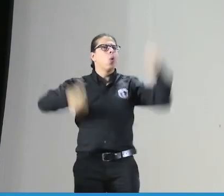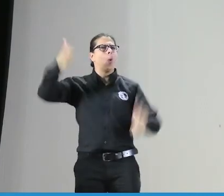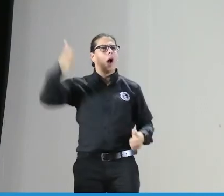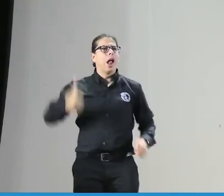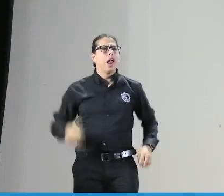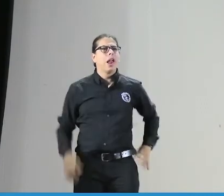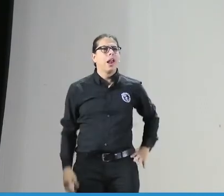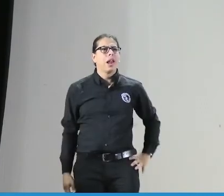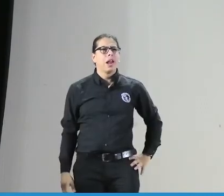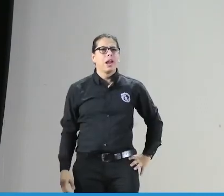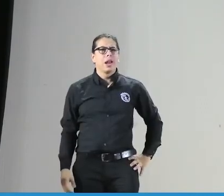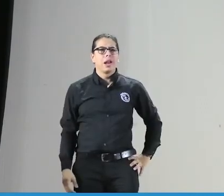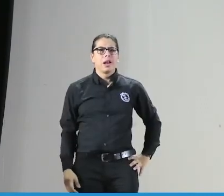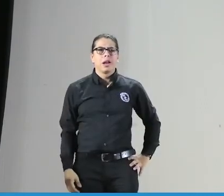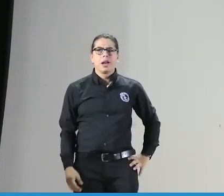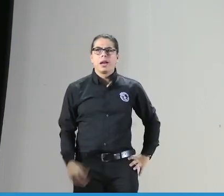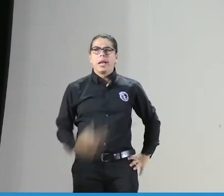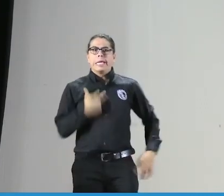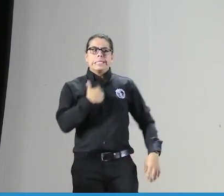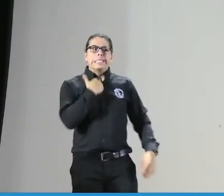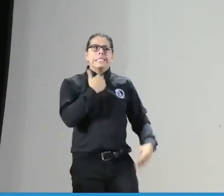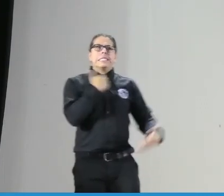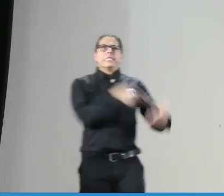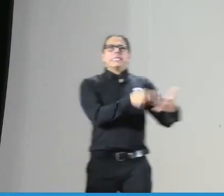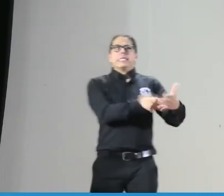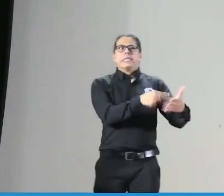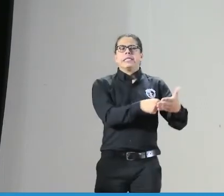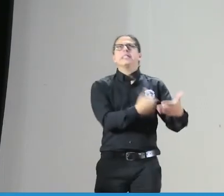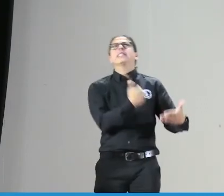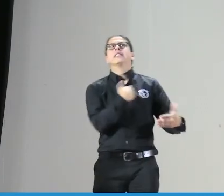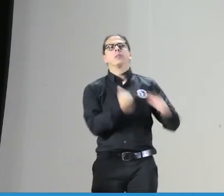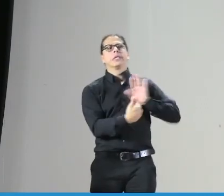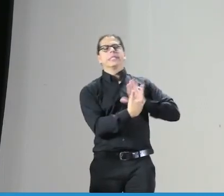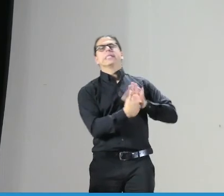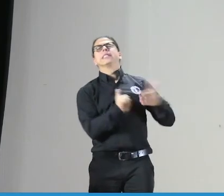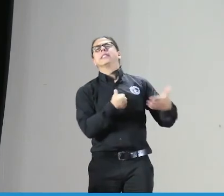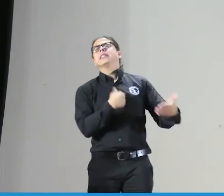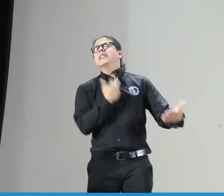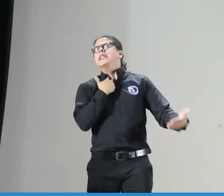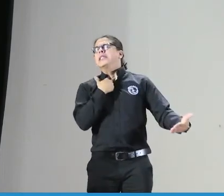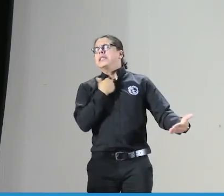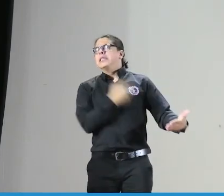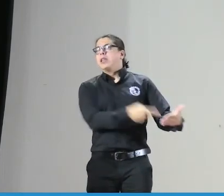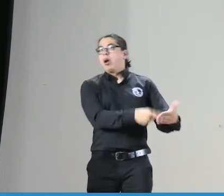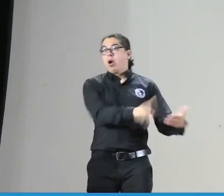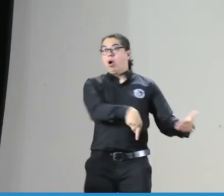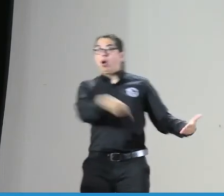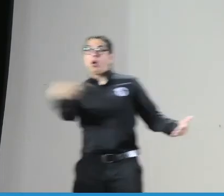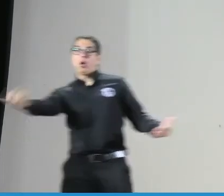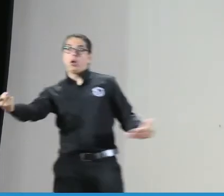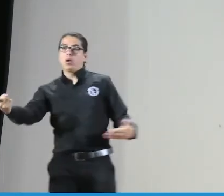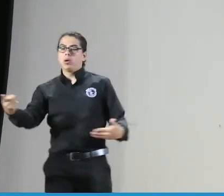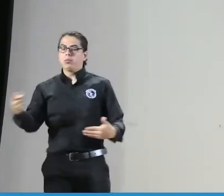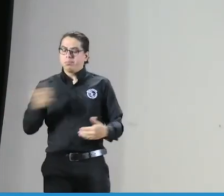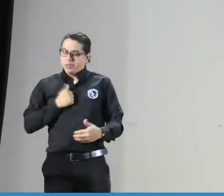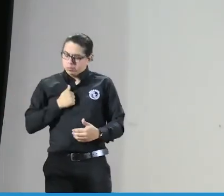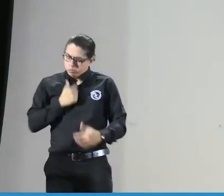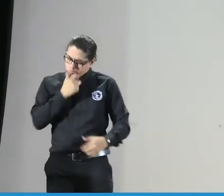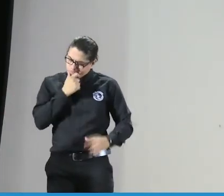y entonces voy a estar amedrentado por ese código porque no puedo hacer no puedo decir